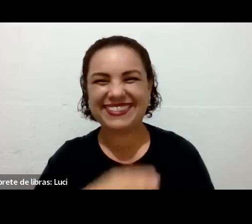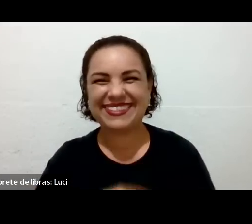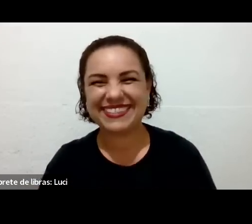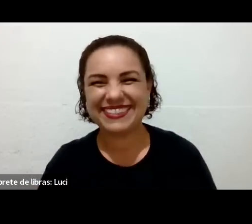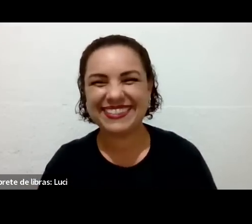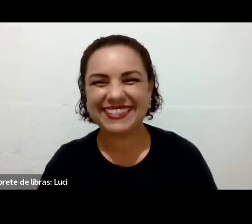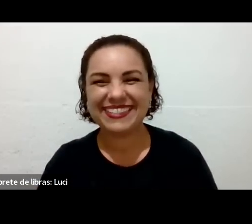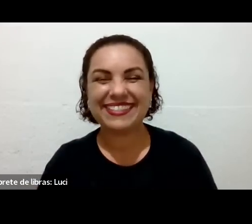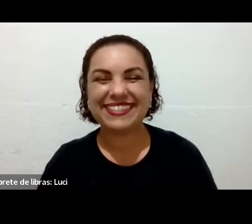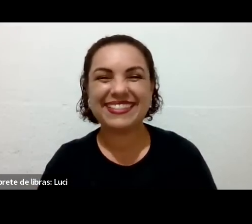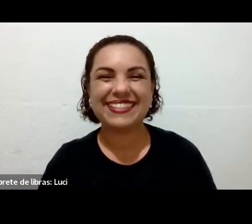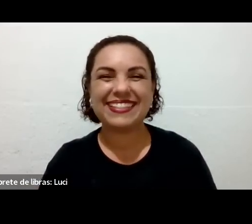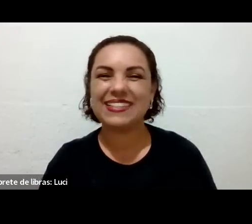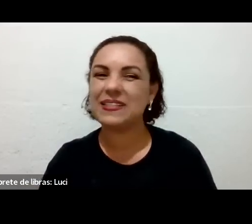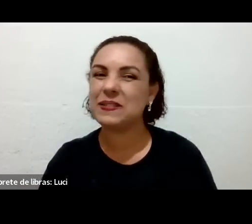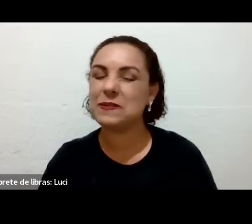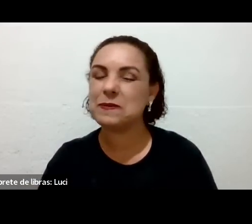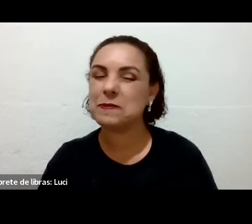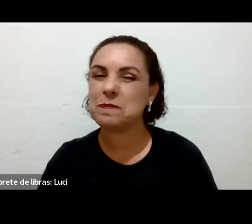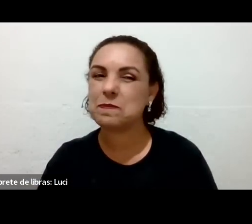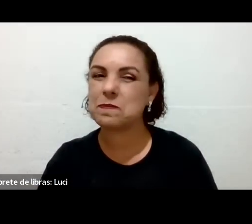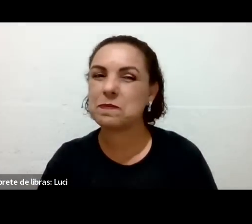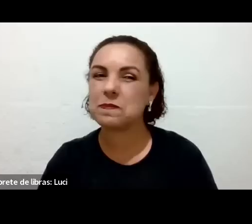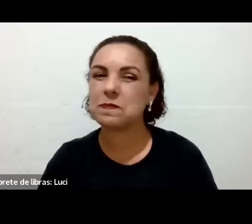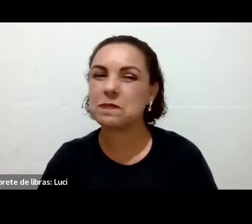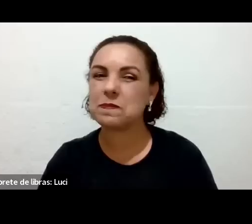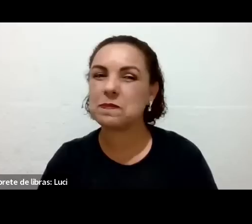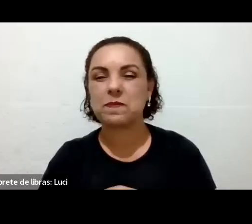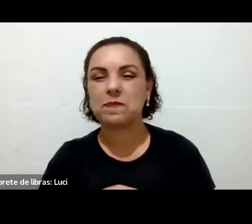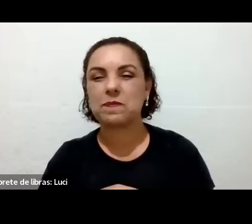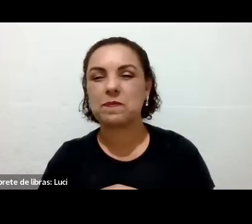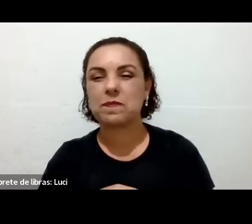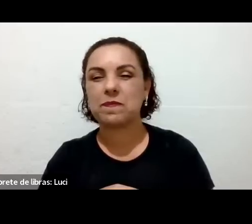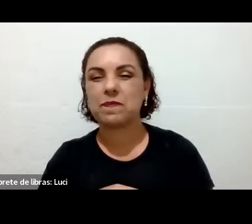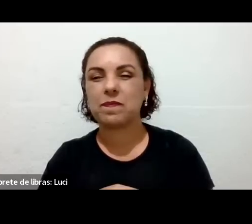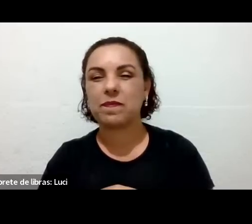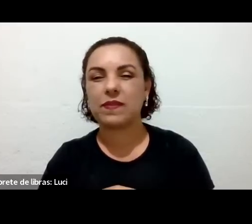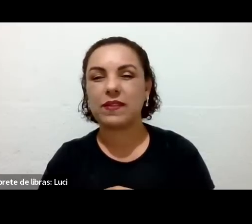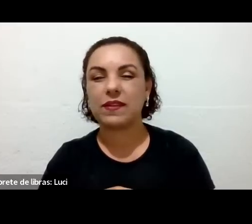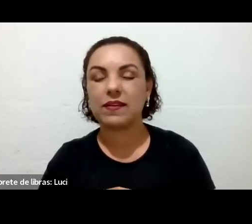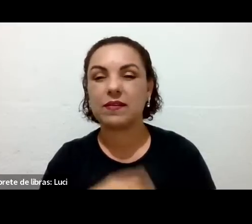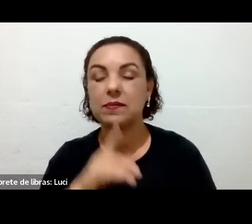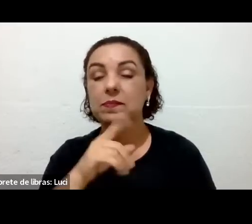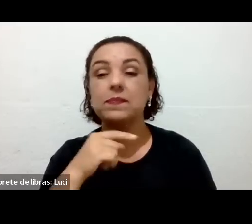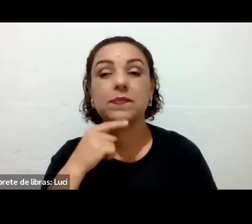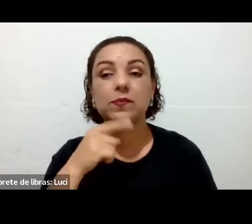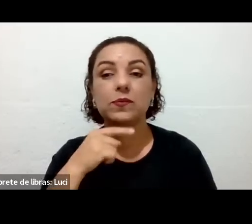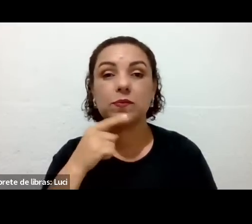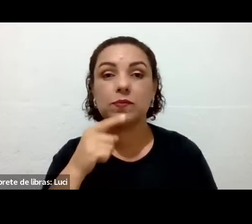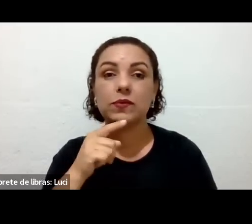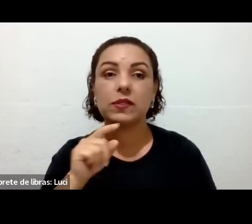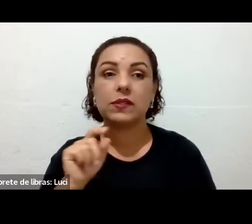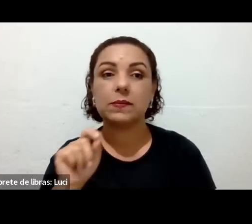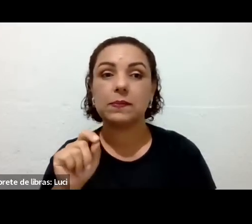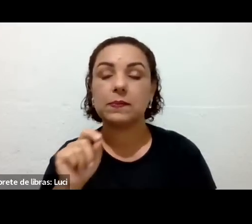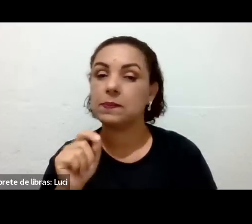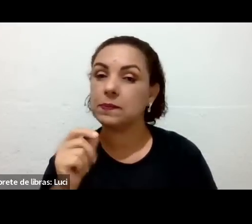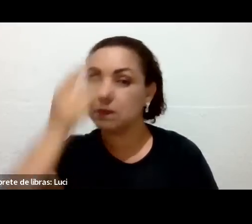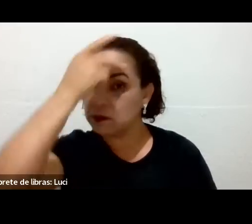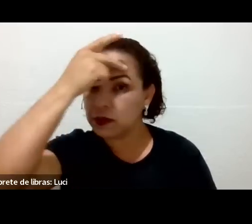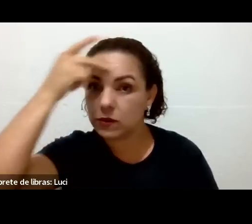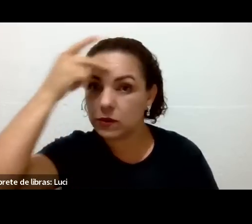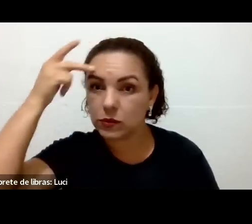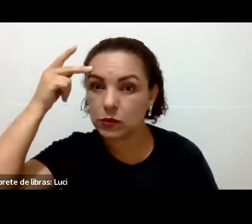E eu queria saber a respeito de quem tem... Romulo, quem toma